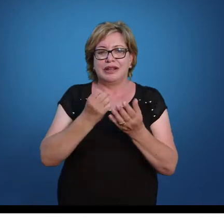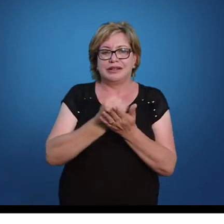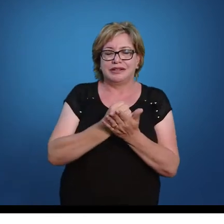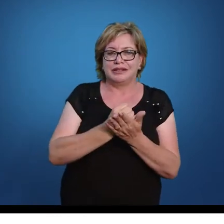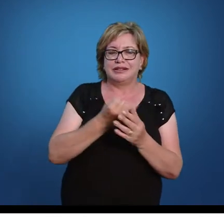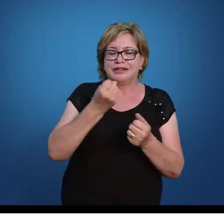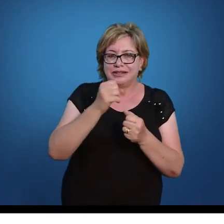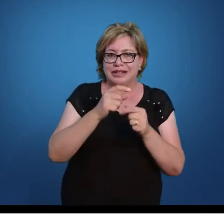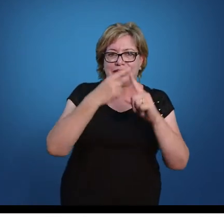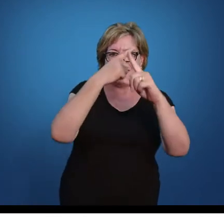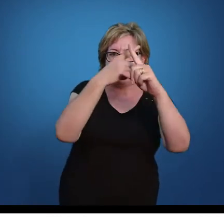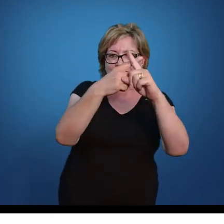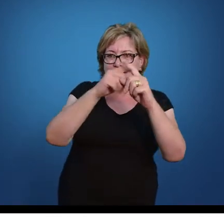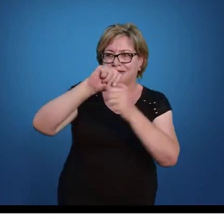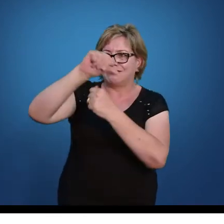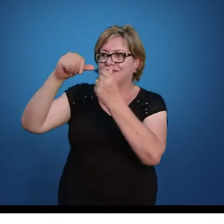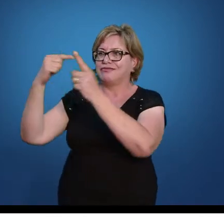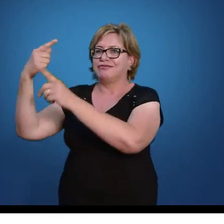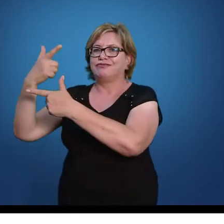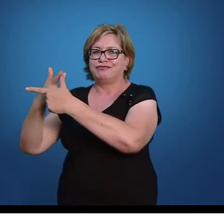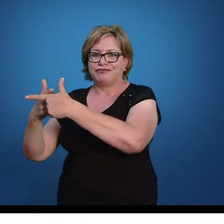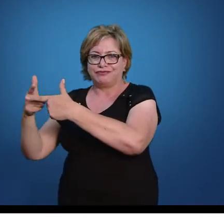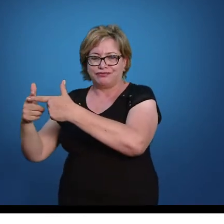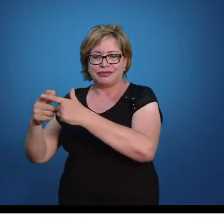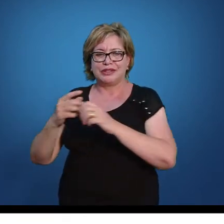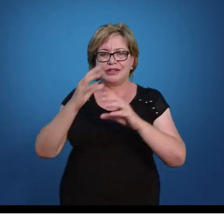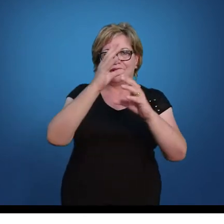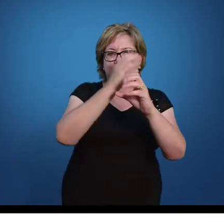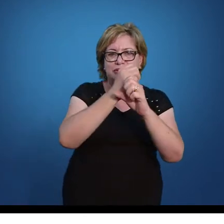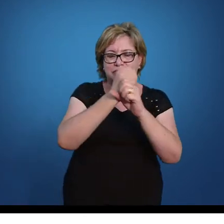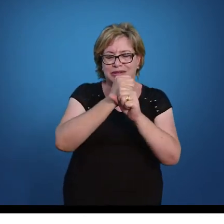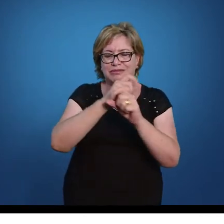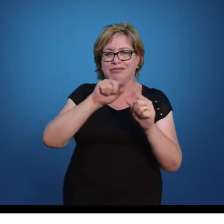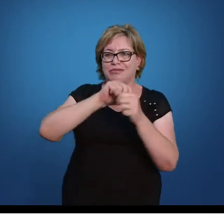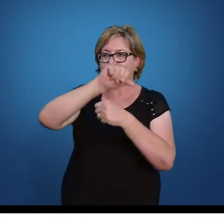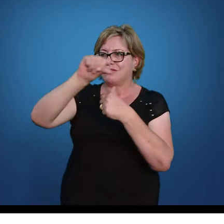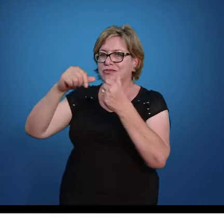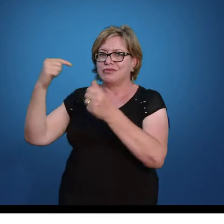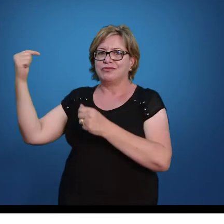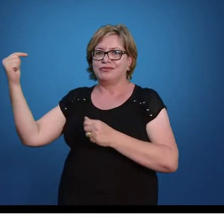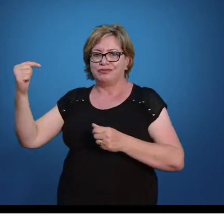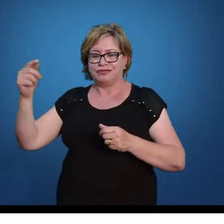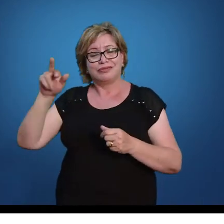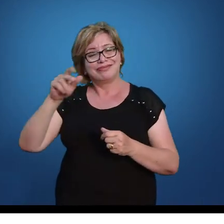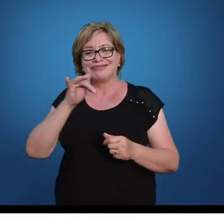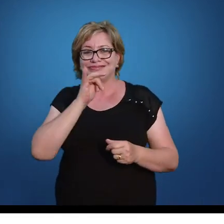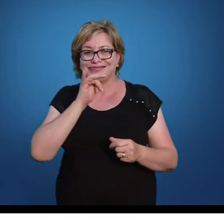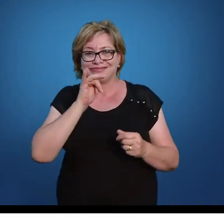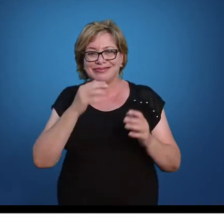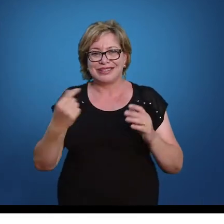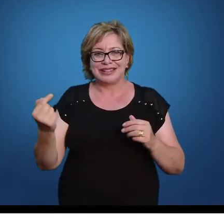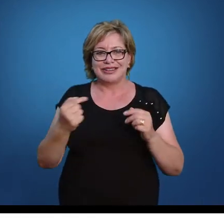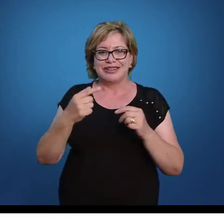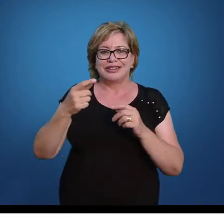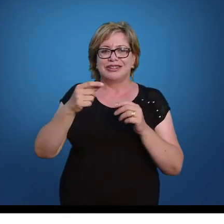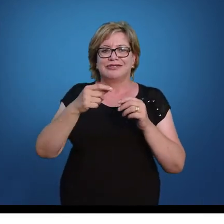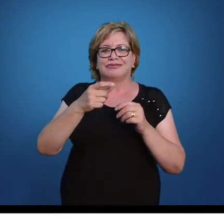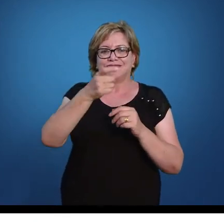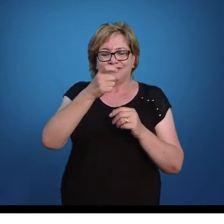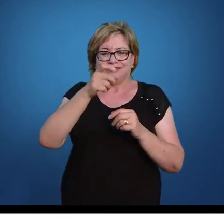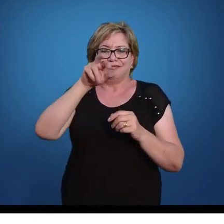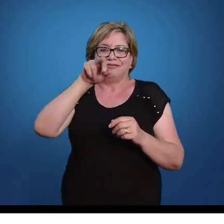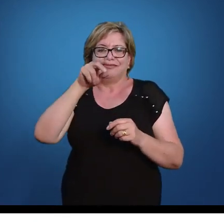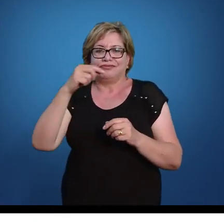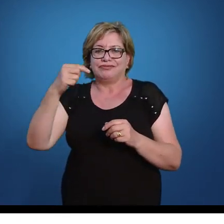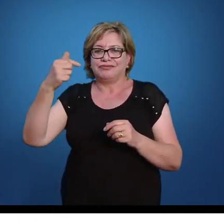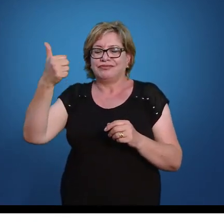multiplicando, ele vai dividindo. Se ele está somando, ele vai subtraindo. Como é o nosso exemplo agora. Então, aqui vem menos 7.